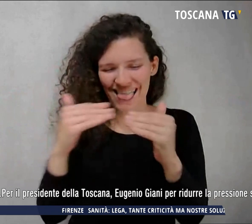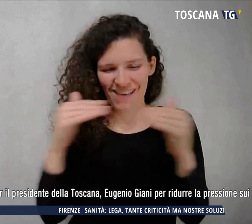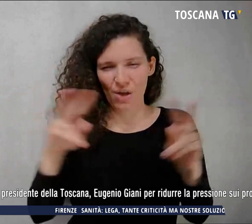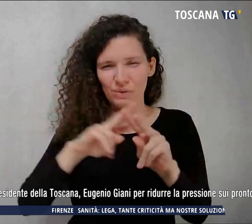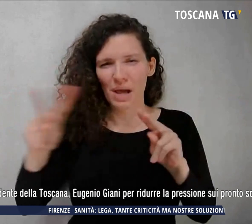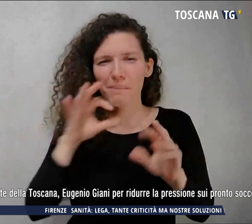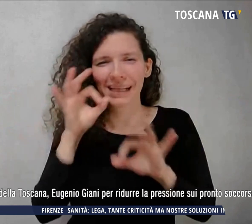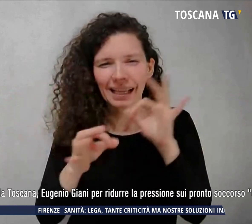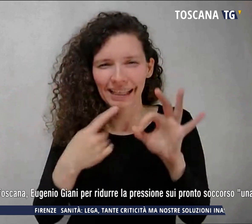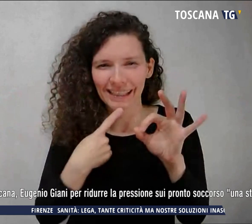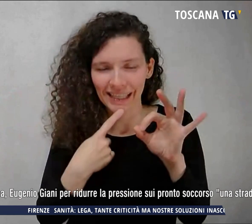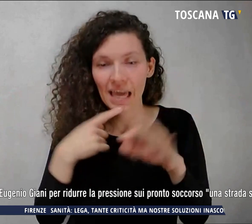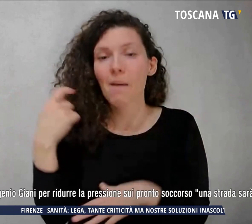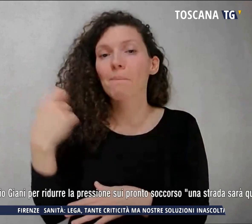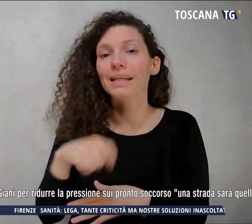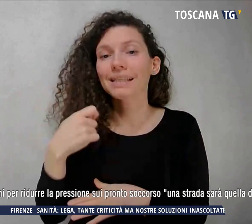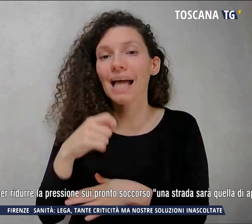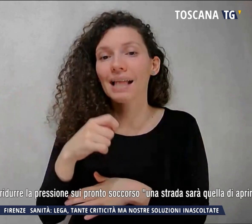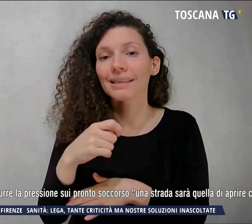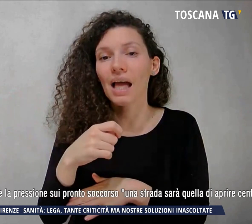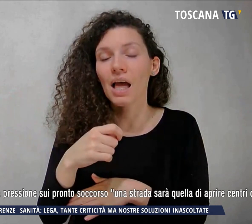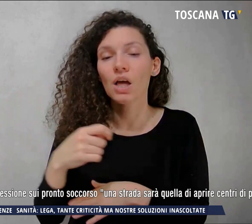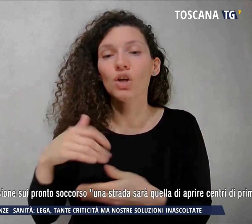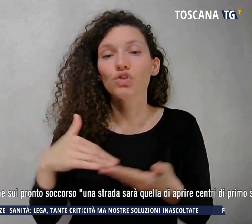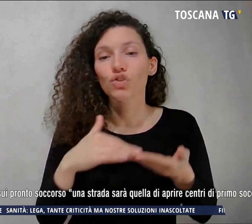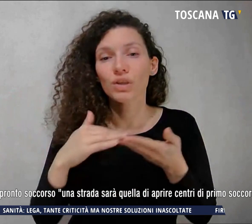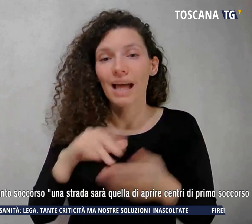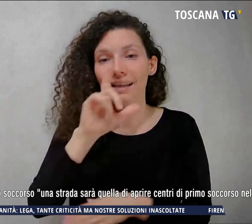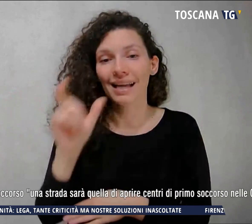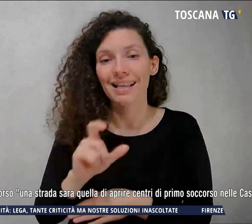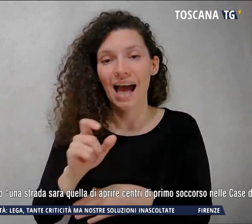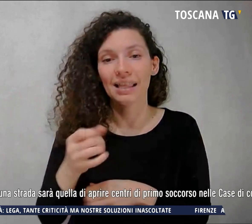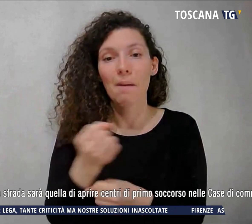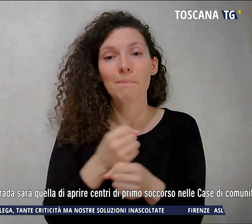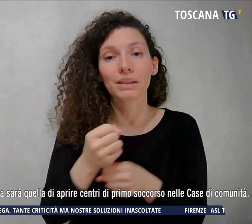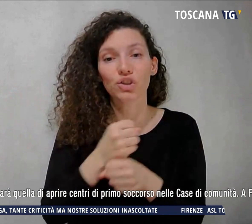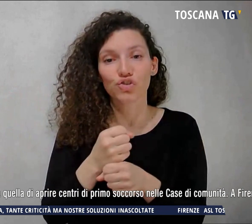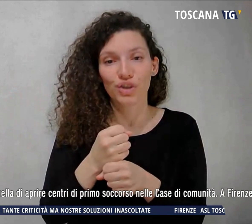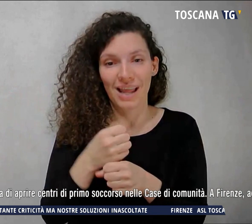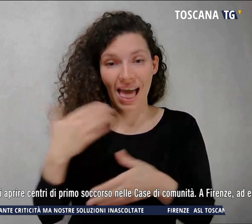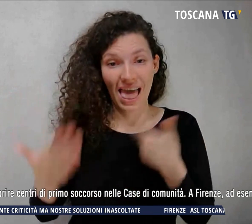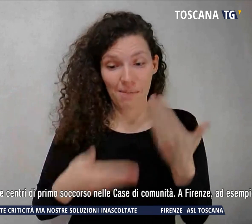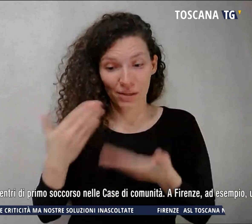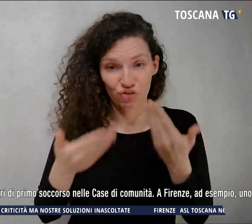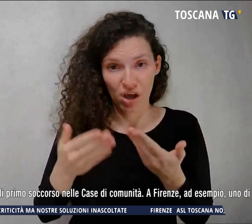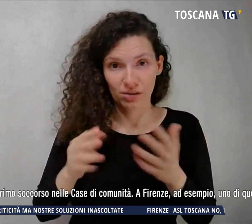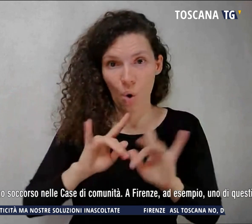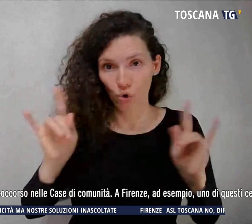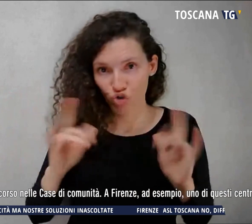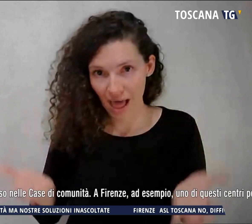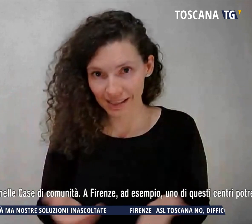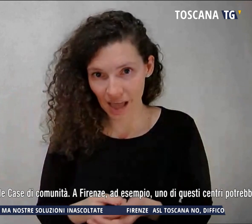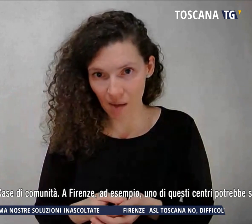della Società Italiana di Medicina di Emergenza Urgenza. A riguardo però il